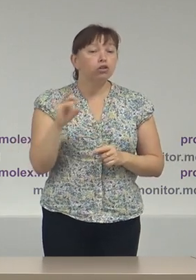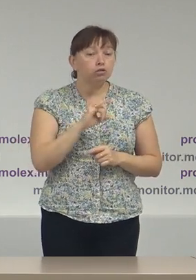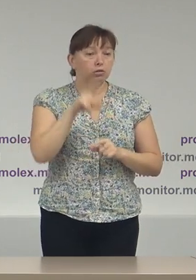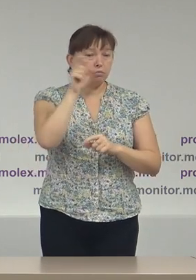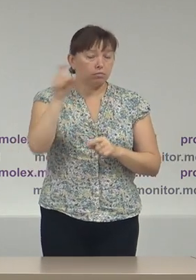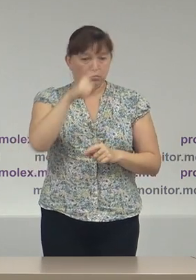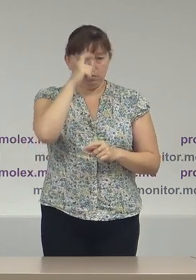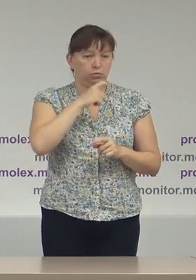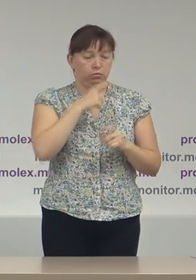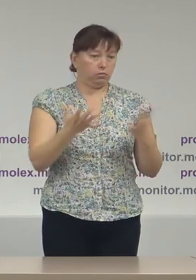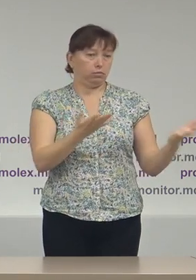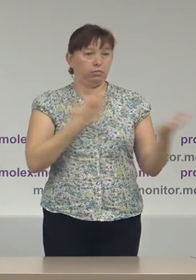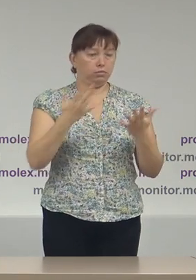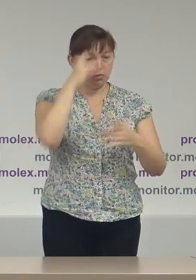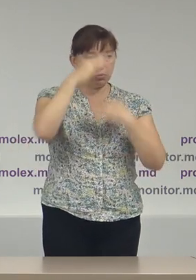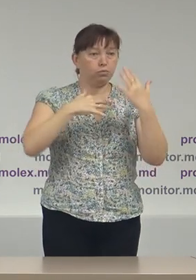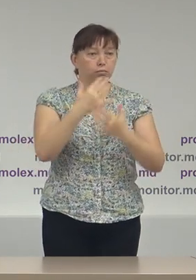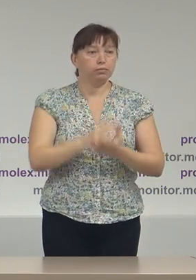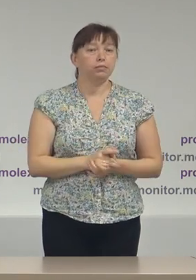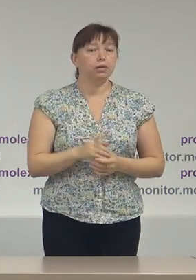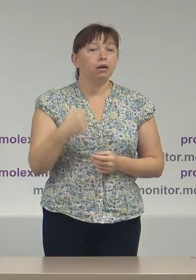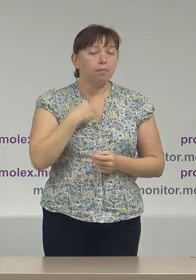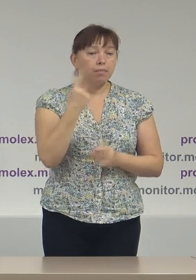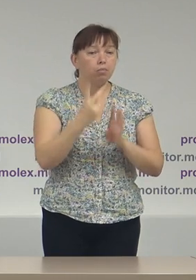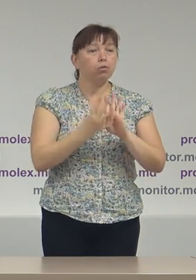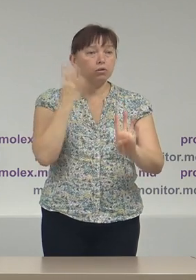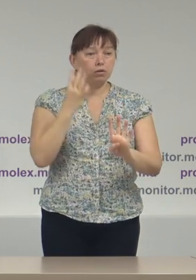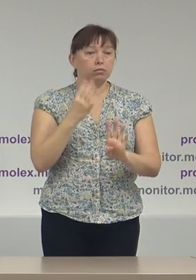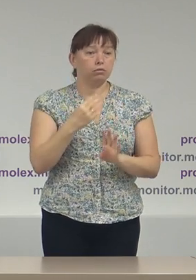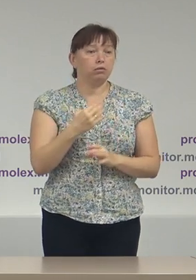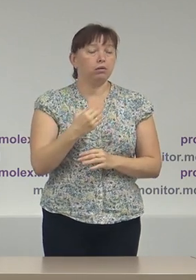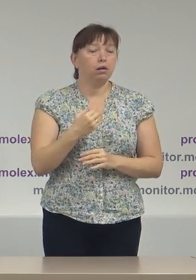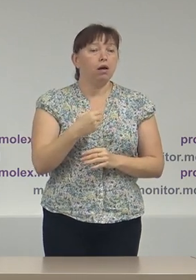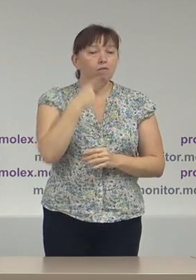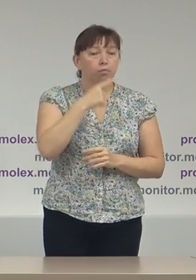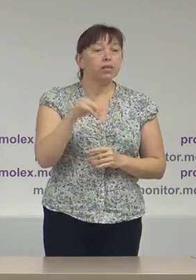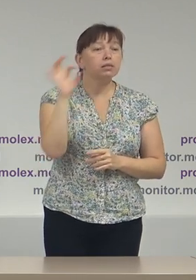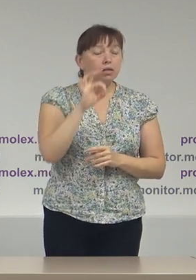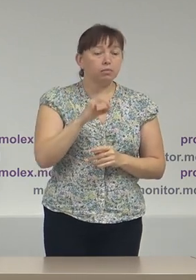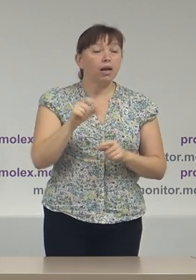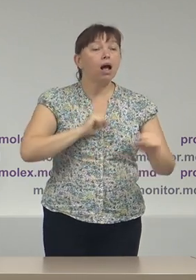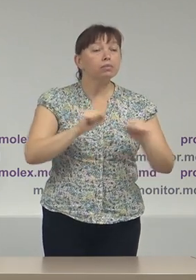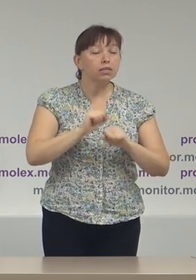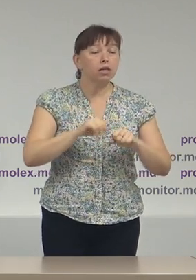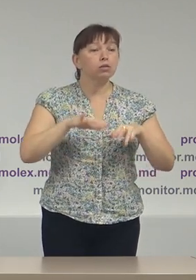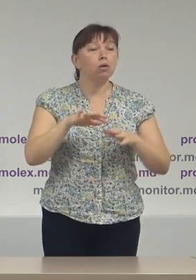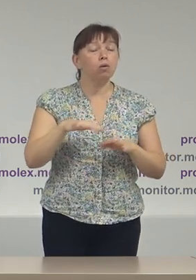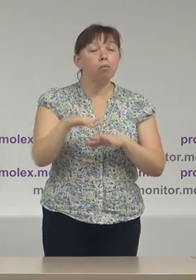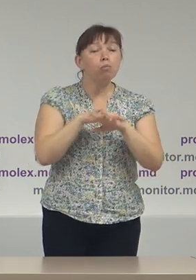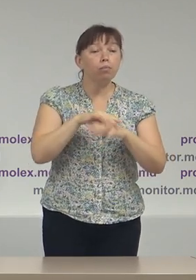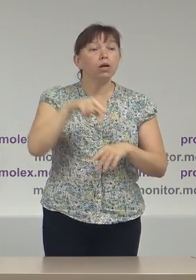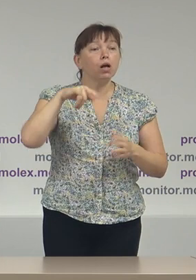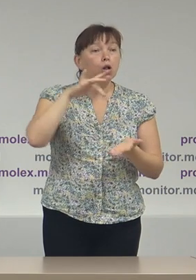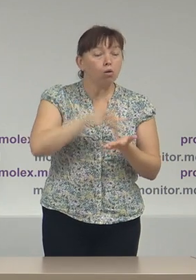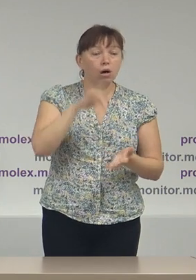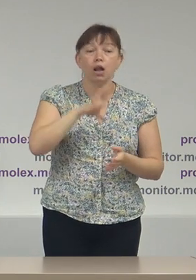sunt de înțeles în primul rând mă refer la faptul că administrațiile publice locale nu au